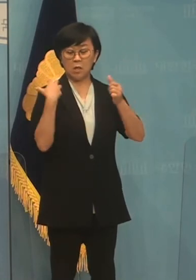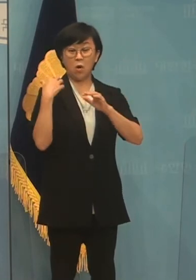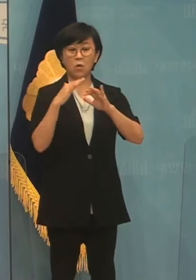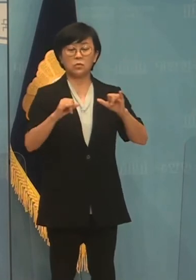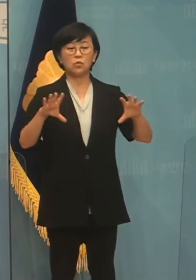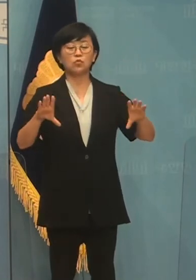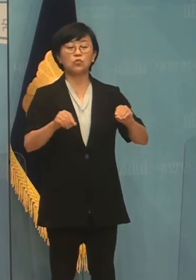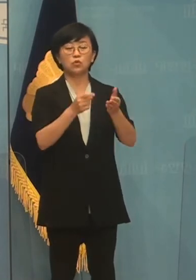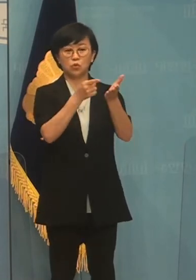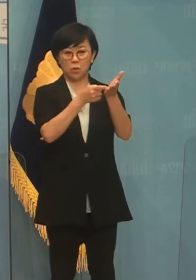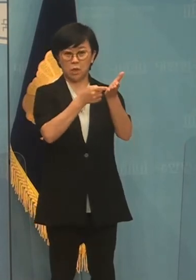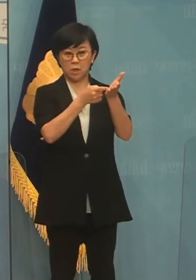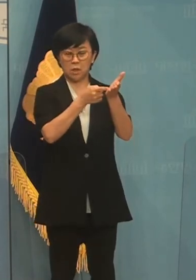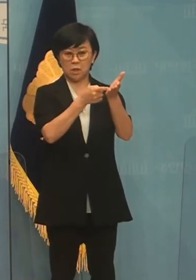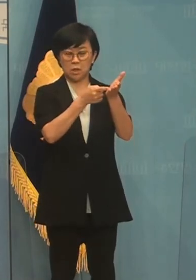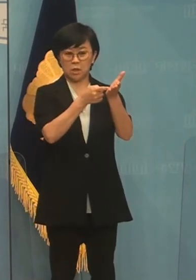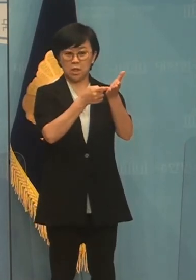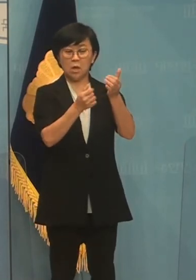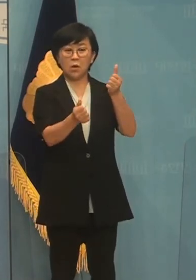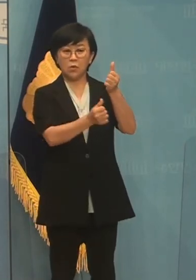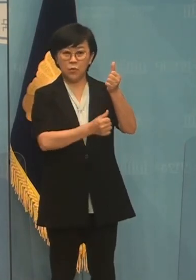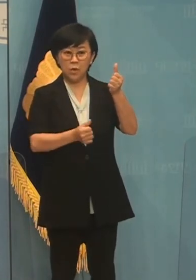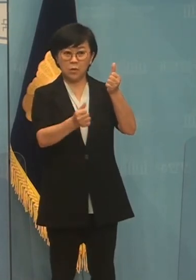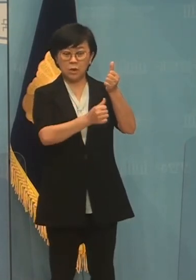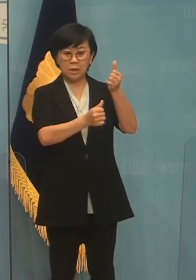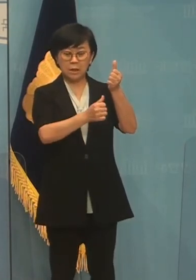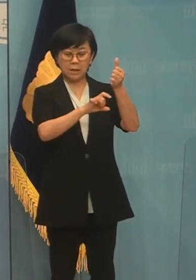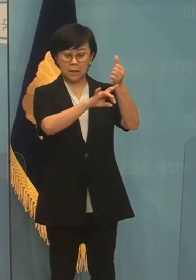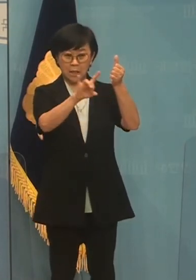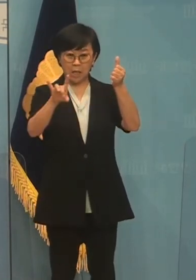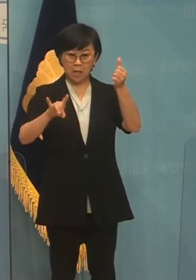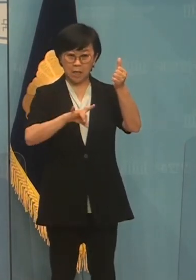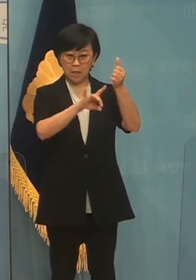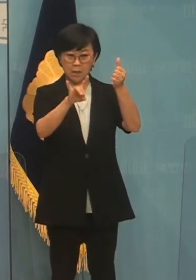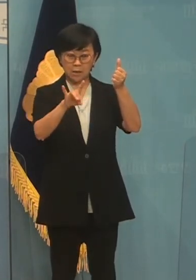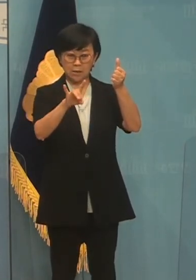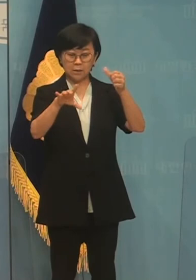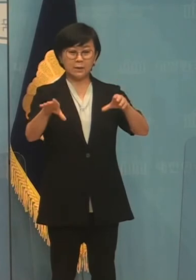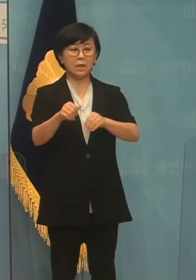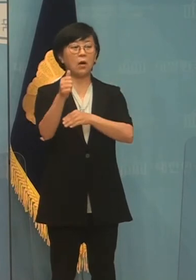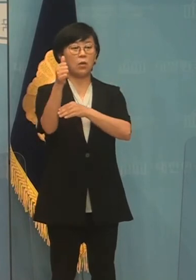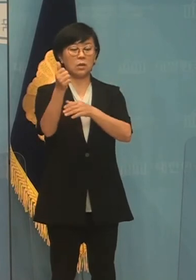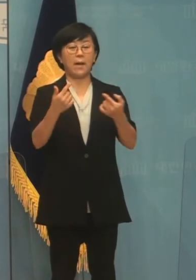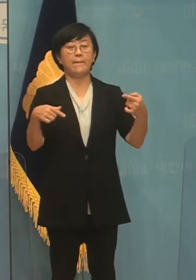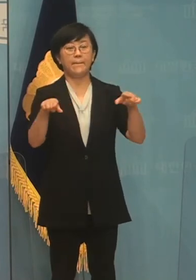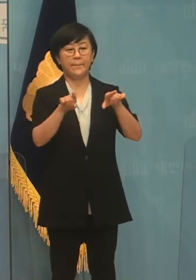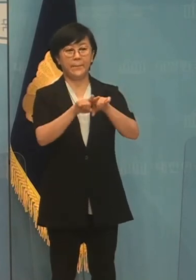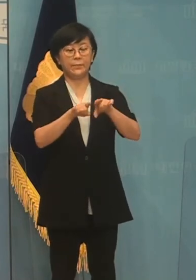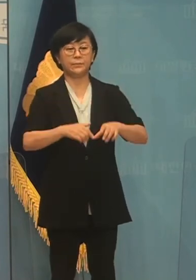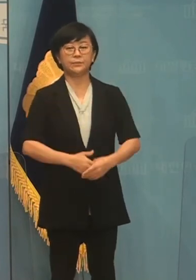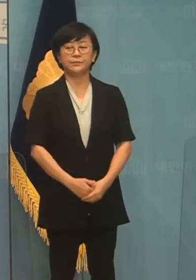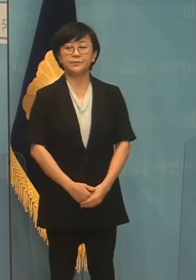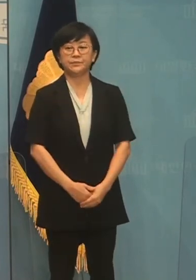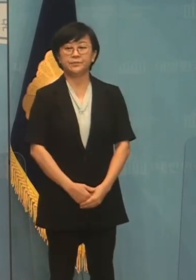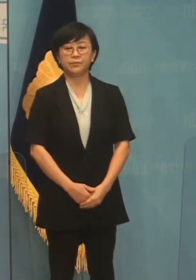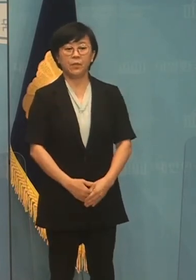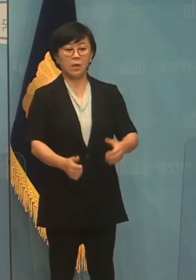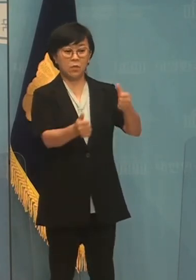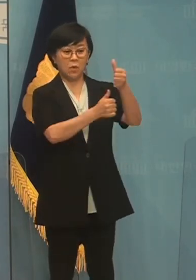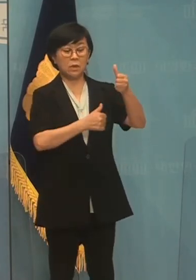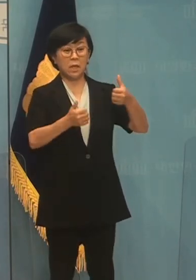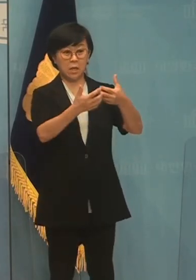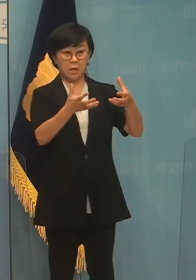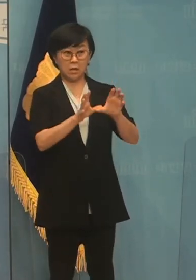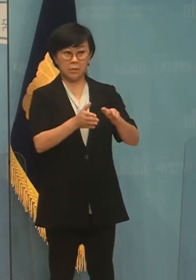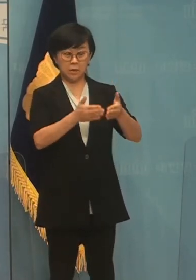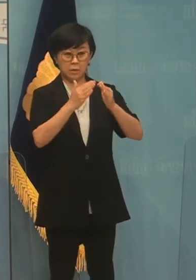무총리이고 그리고 위원으로 각국 연방의 장관들이 함께하십니다 위원회를 구성